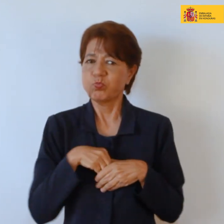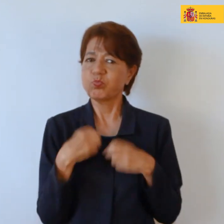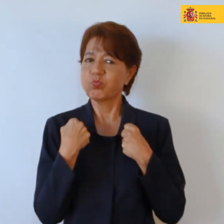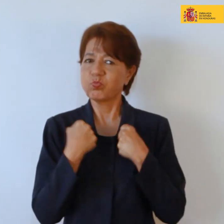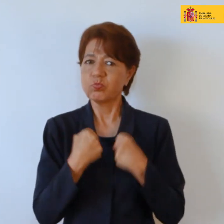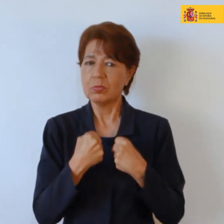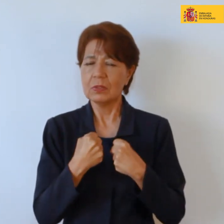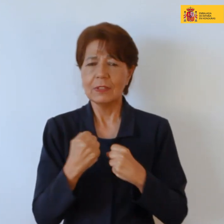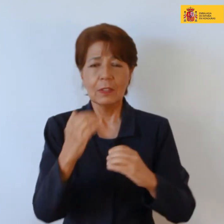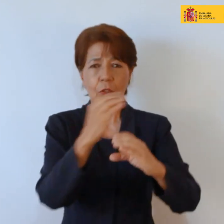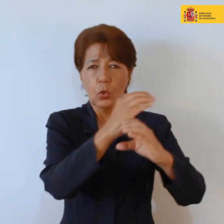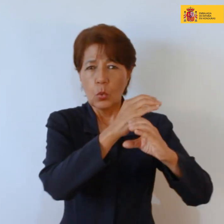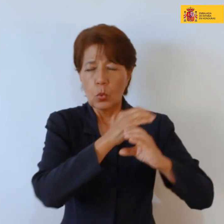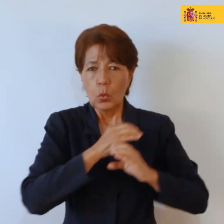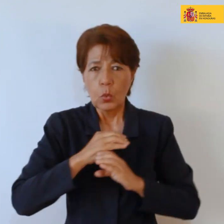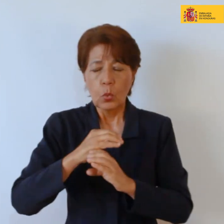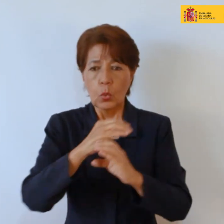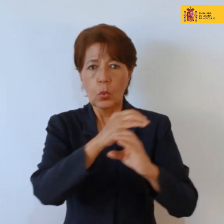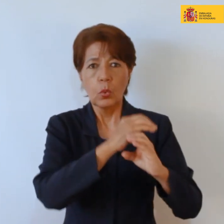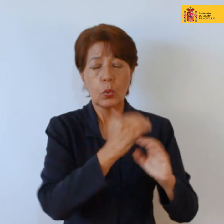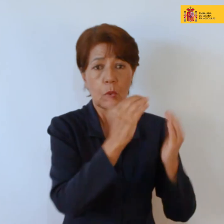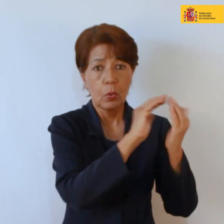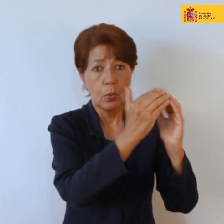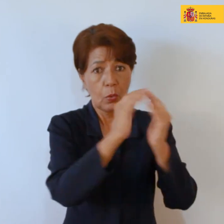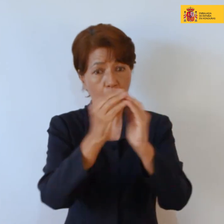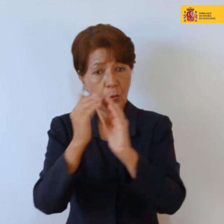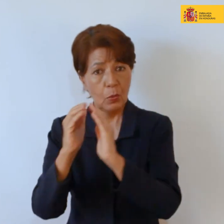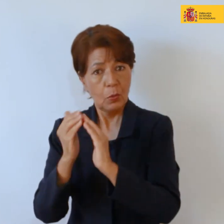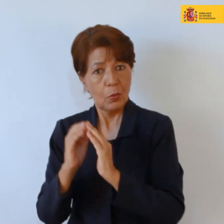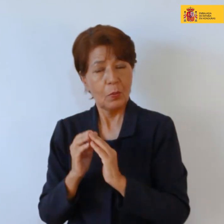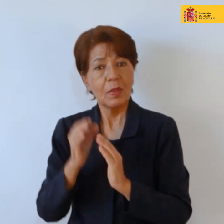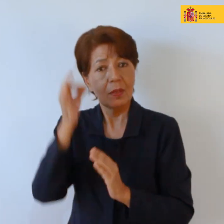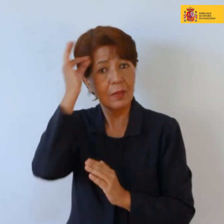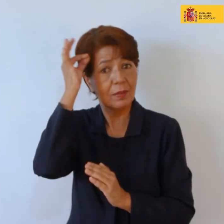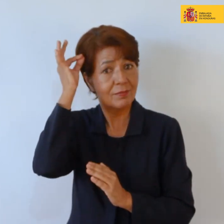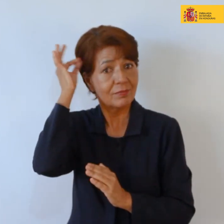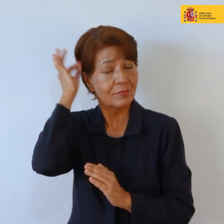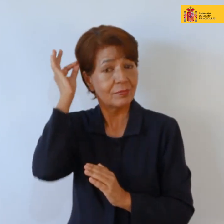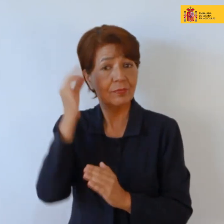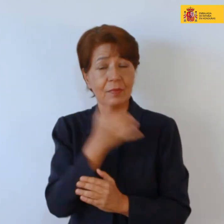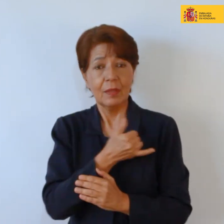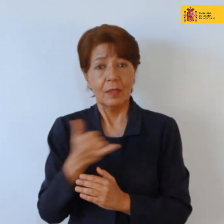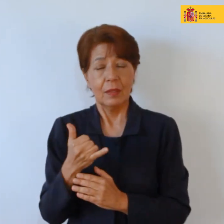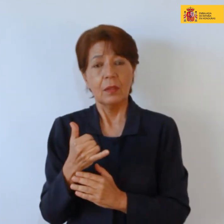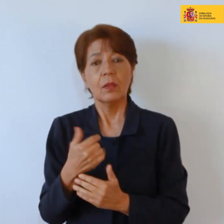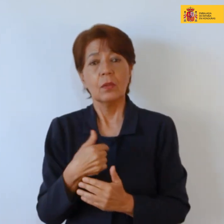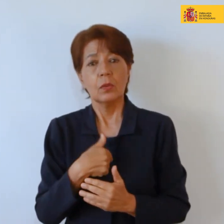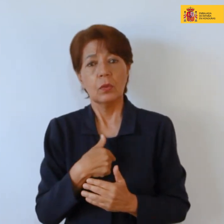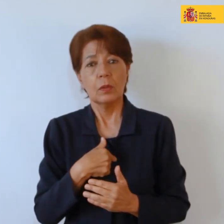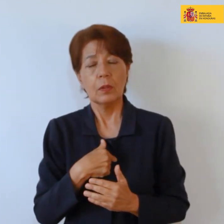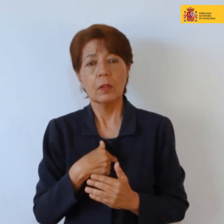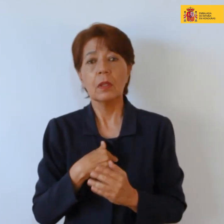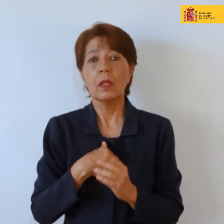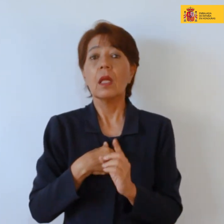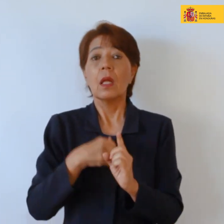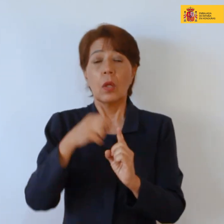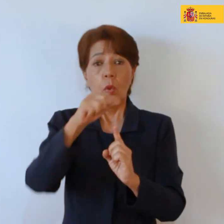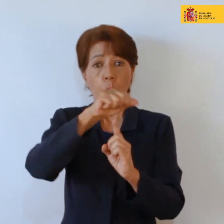cuidaba de su comunidad y que mantenía el ecosistema de cuidado con la